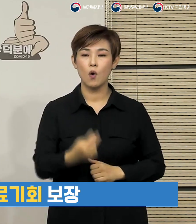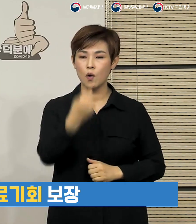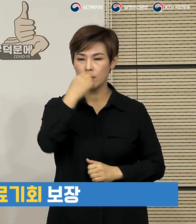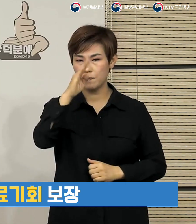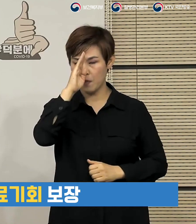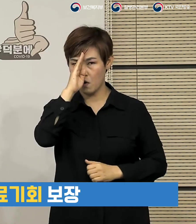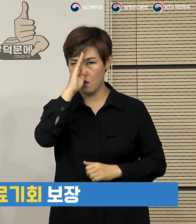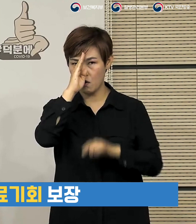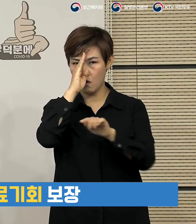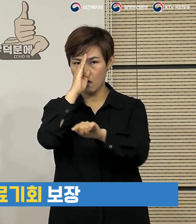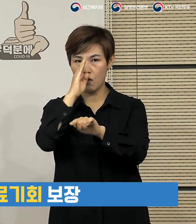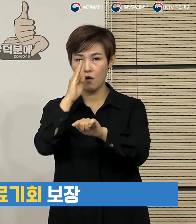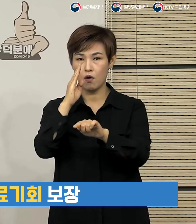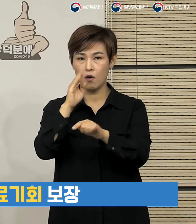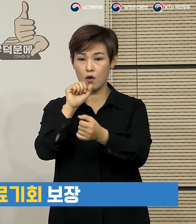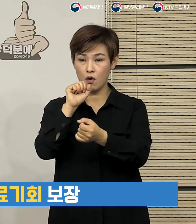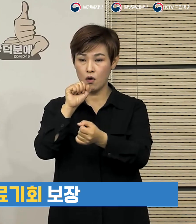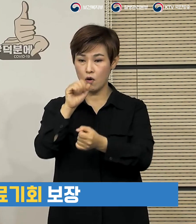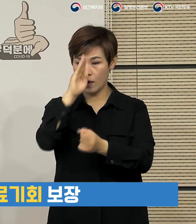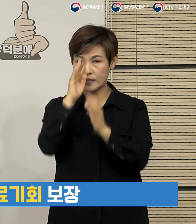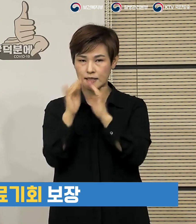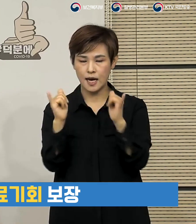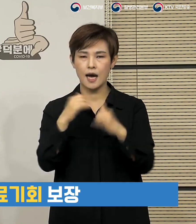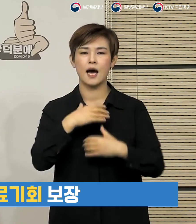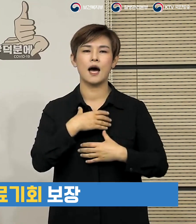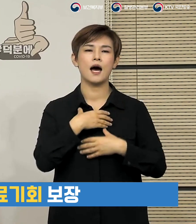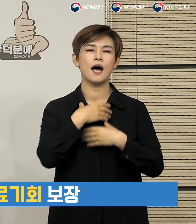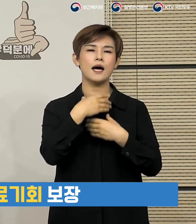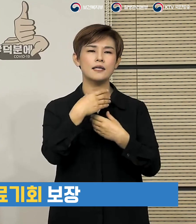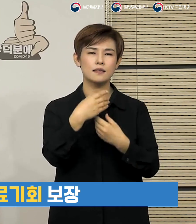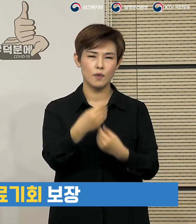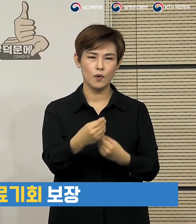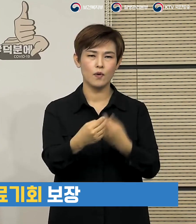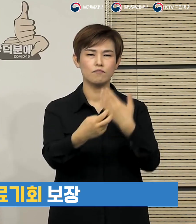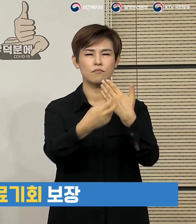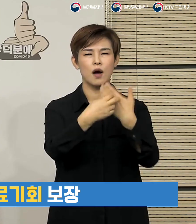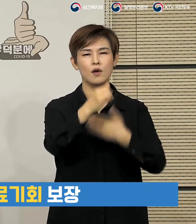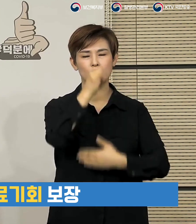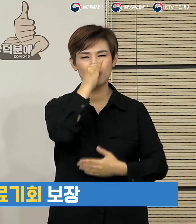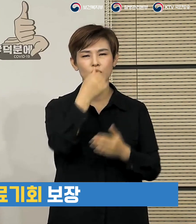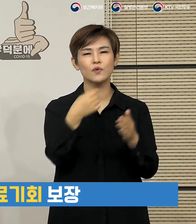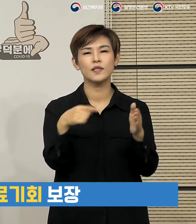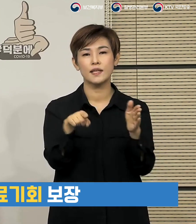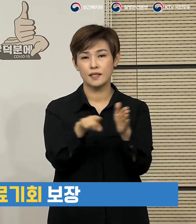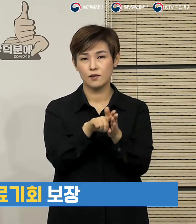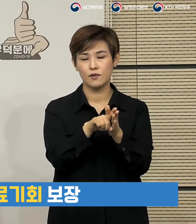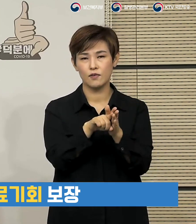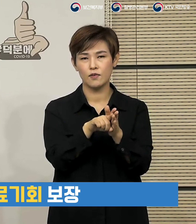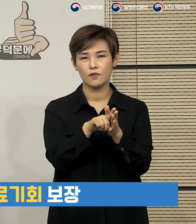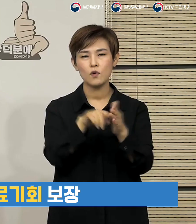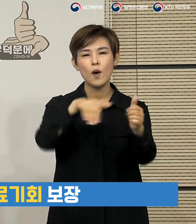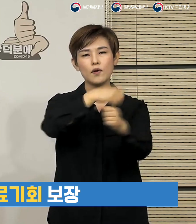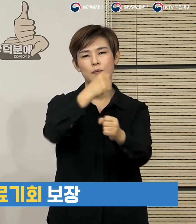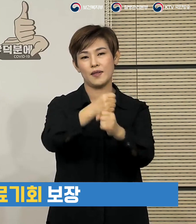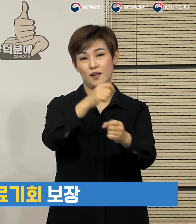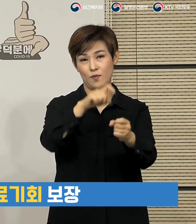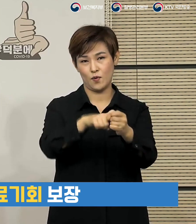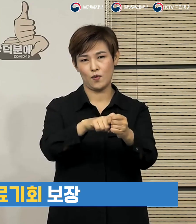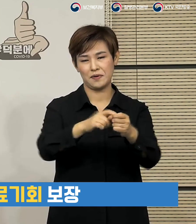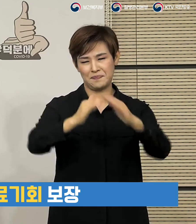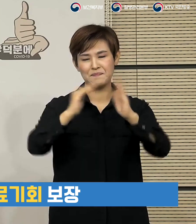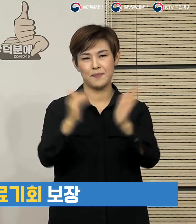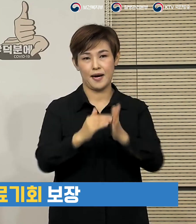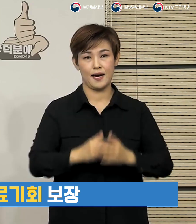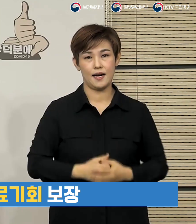질환의 환자들을 안심하고 진료를 할 수 있는 이러한 환경을 구축함으로써